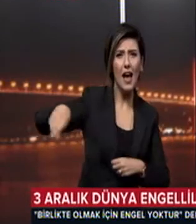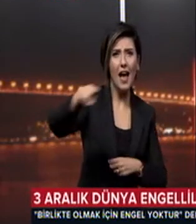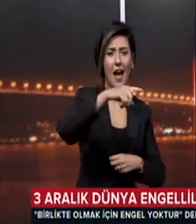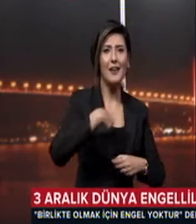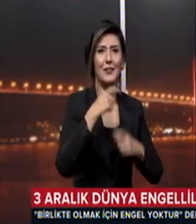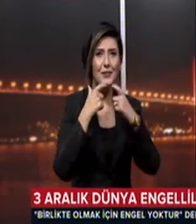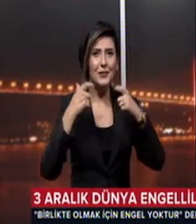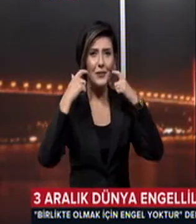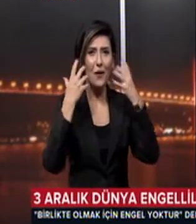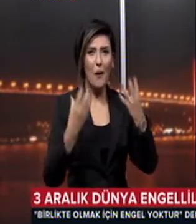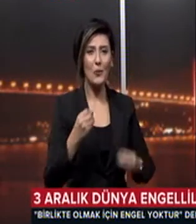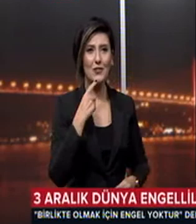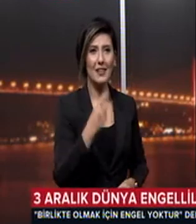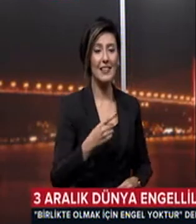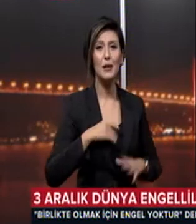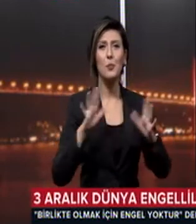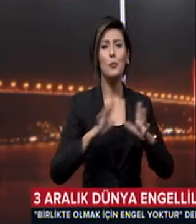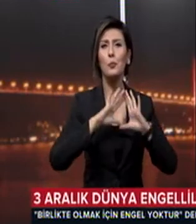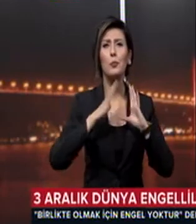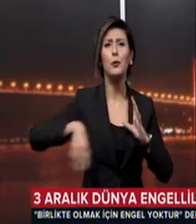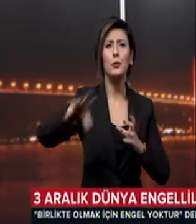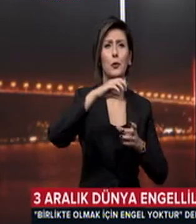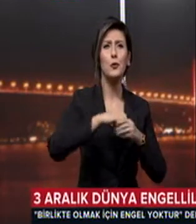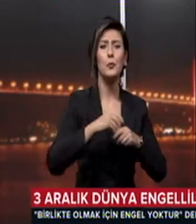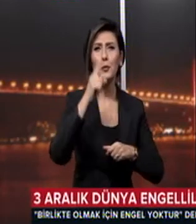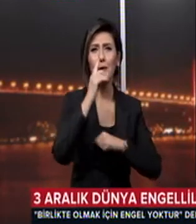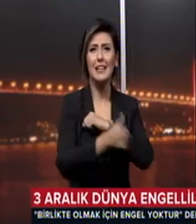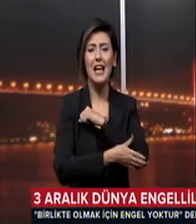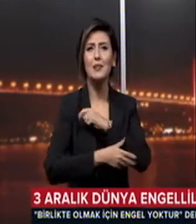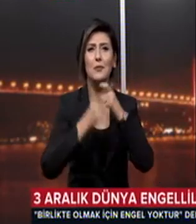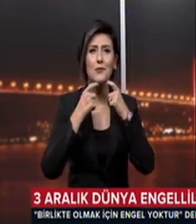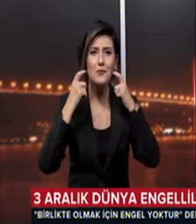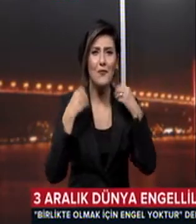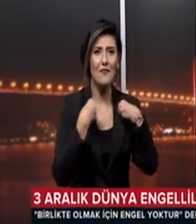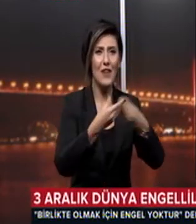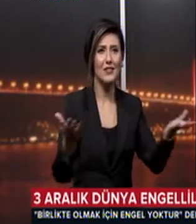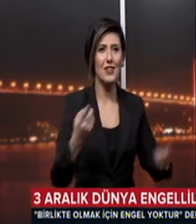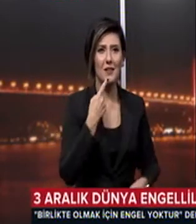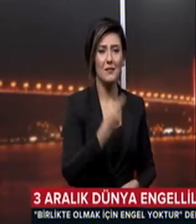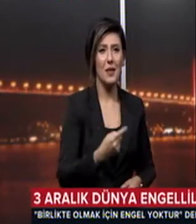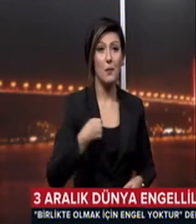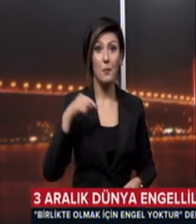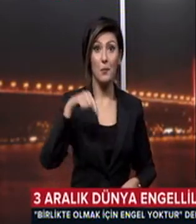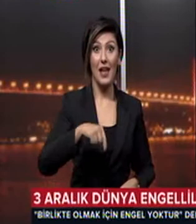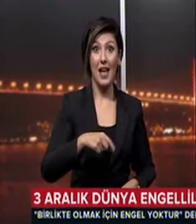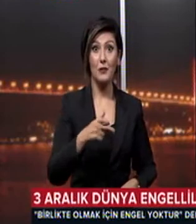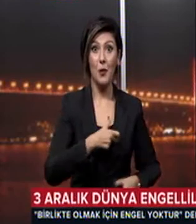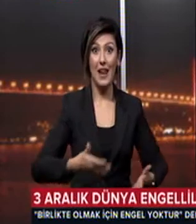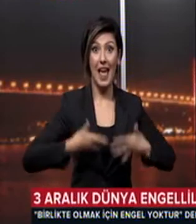güldüreceğiz İşte bütün müdür yardımcıları güldüreceğiz Aşıkla maaşı kaynayacağız Buraya gönül eğlendirmeye, mutlu etmeye